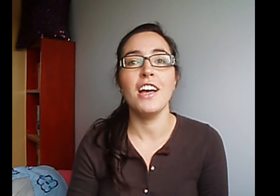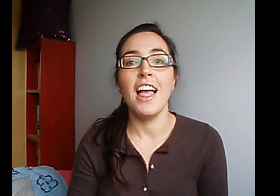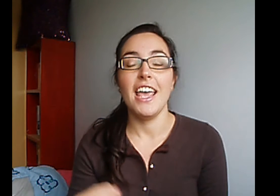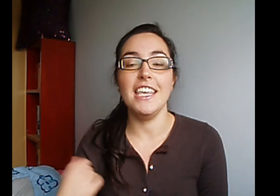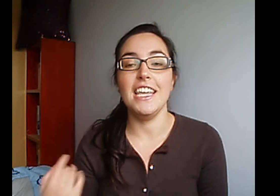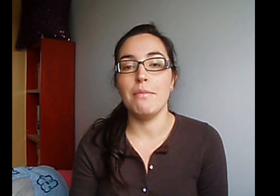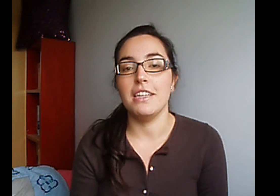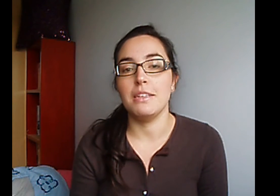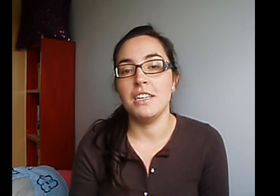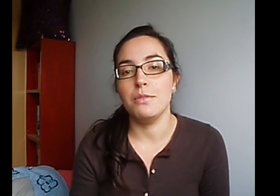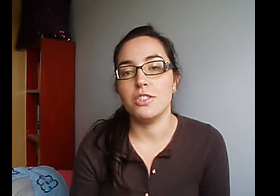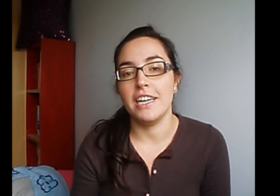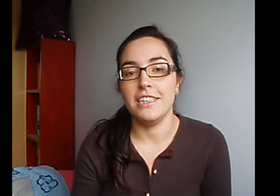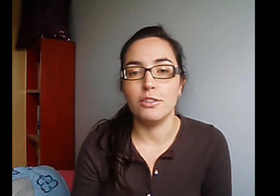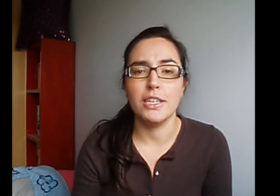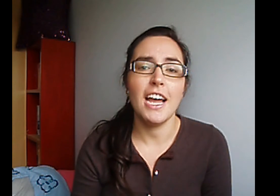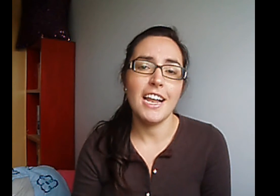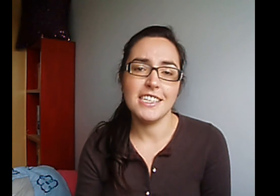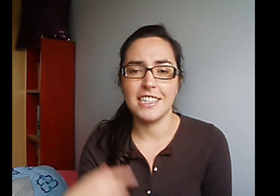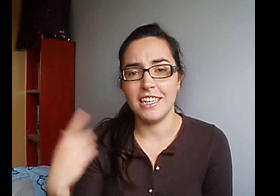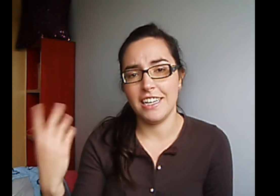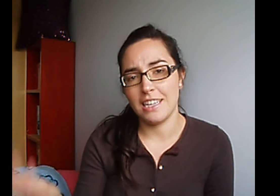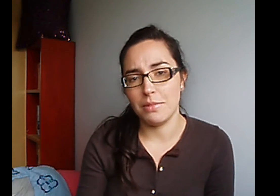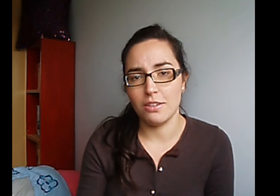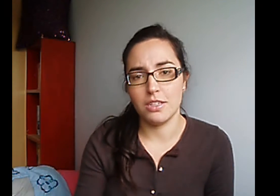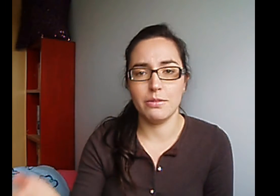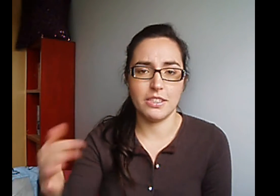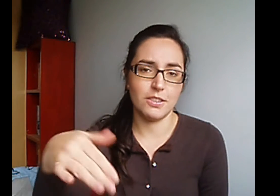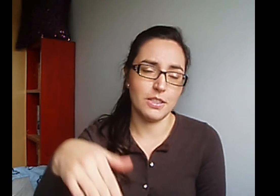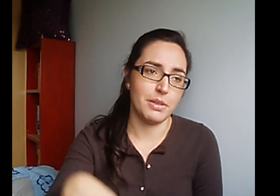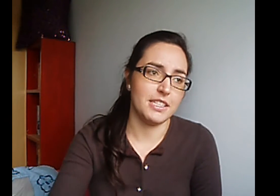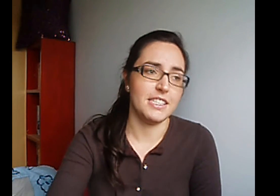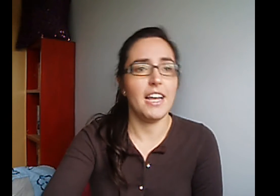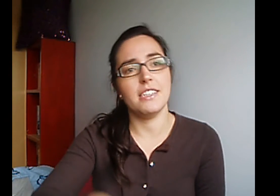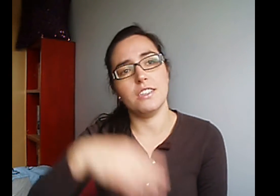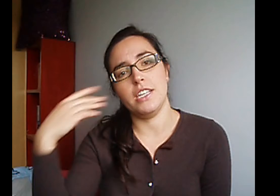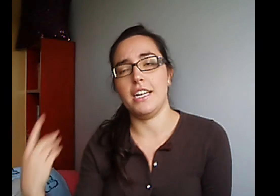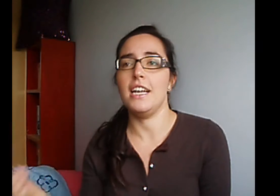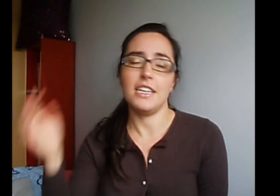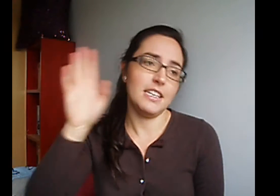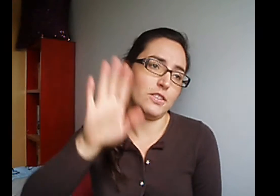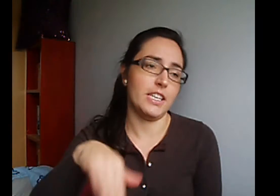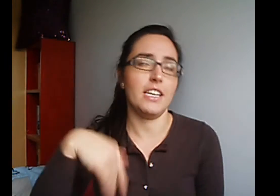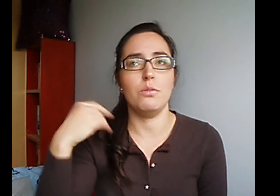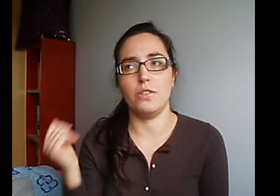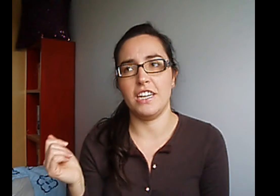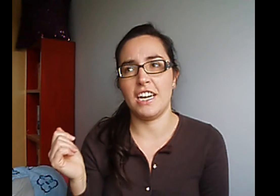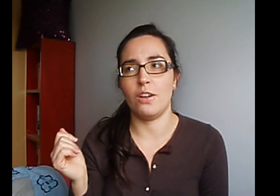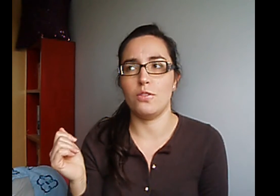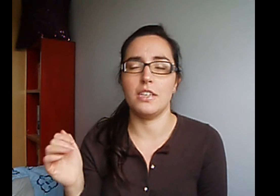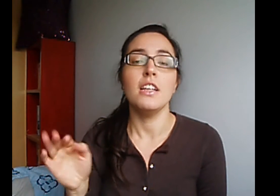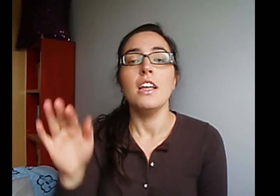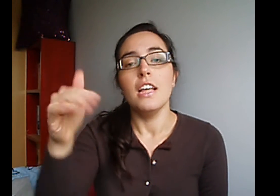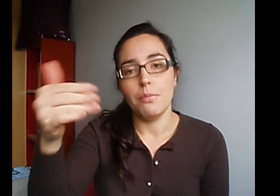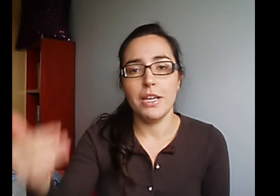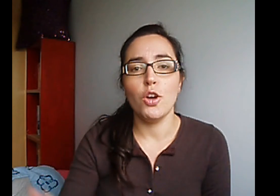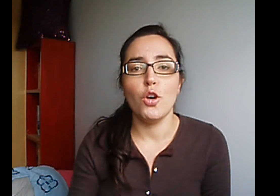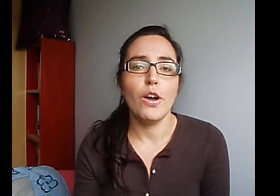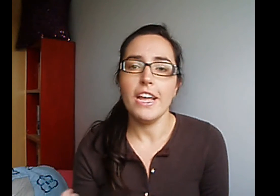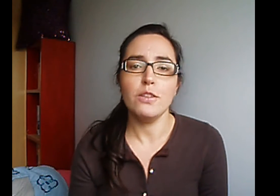Y le manda también libros de la editorial Y se lee también los libros estos de Percy Jackson Y de Nadia, y no sé qué Bueno, de Nadia no lo sé Pero es